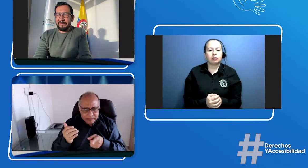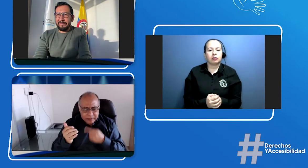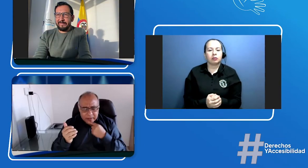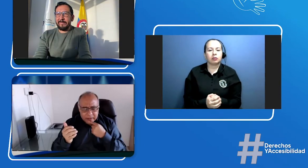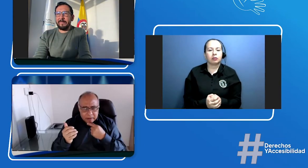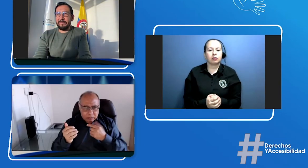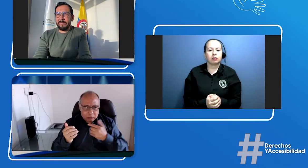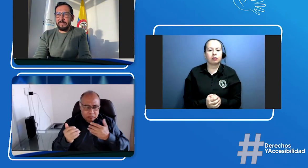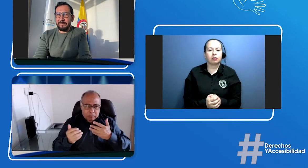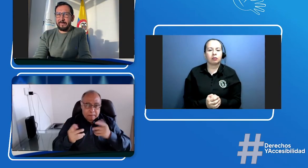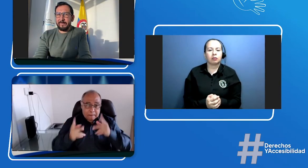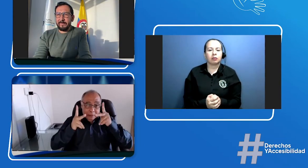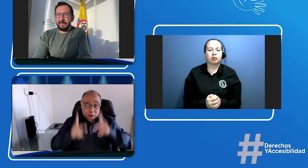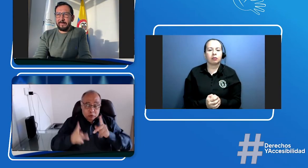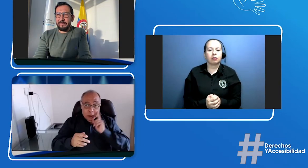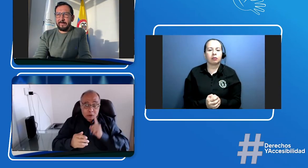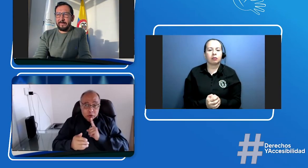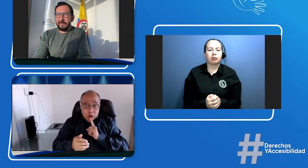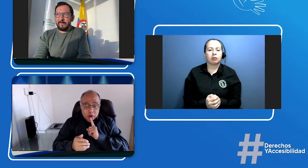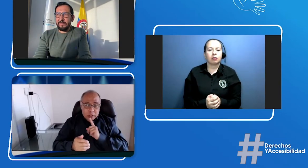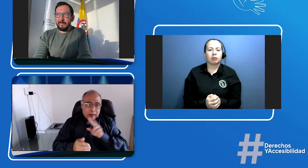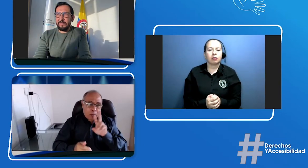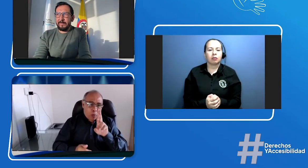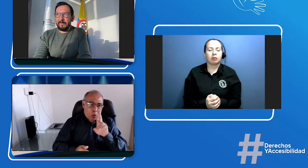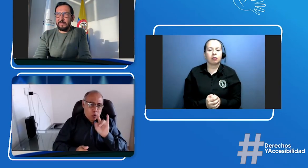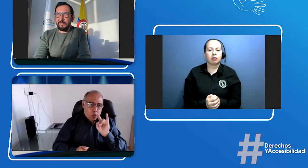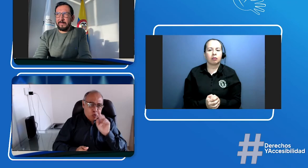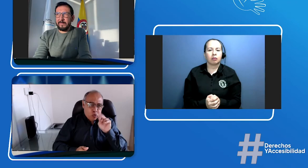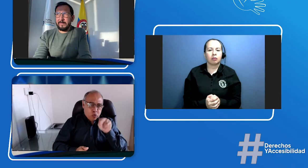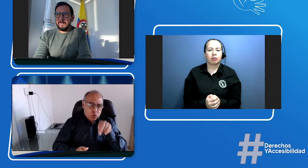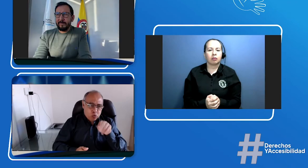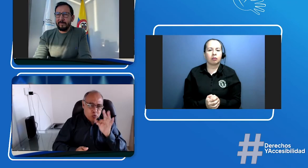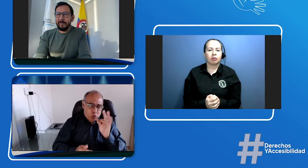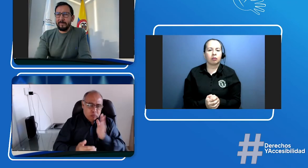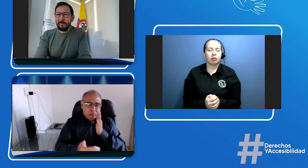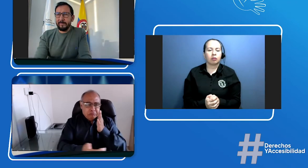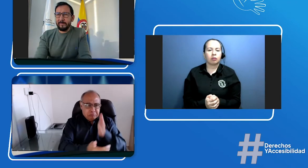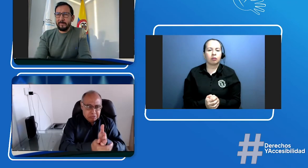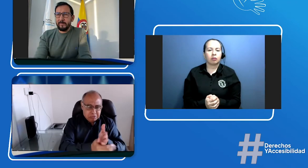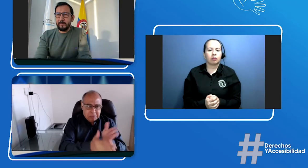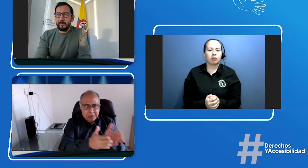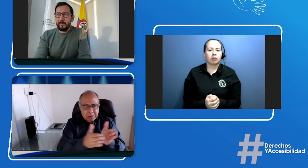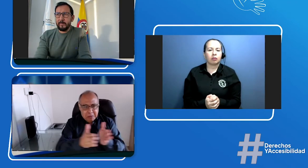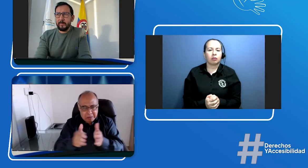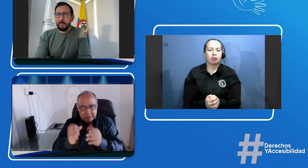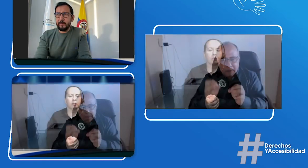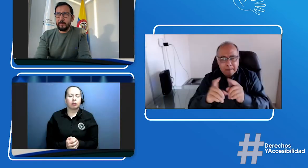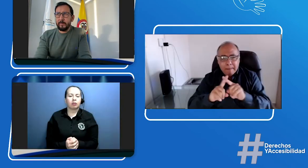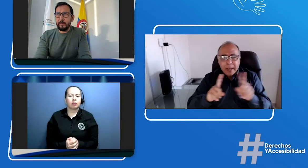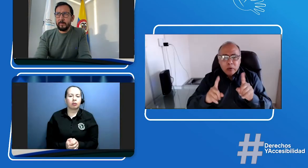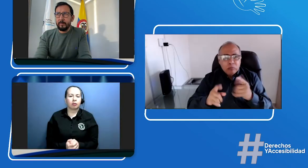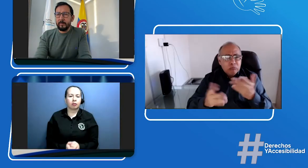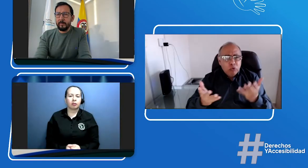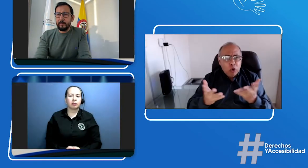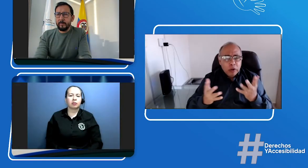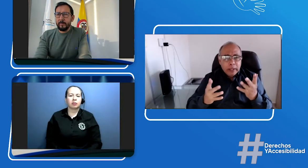nos dejaron aquí en el facebook live una persona sorda hablándonos acerca del RUND y pues del